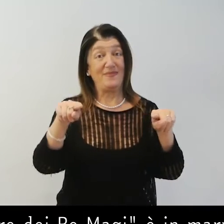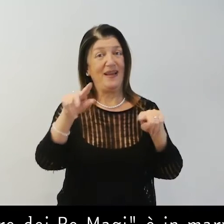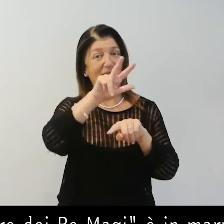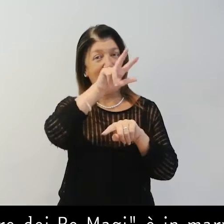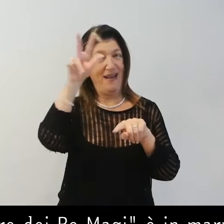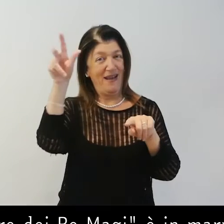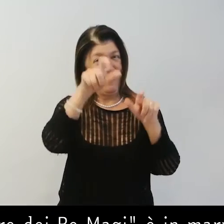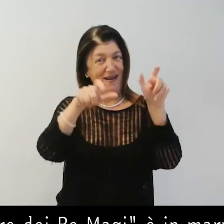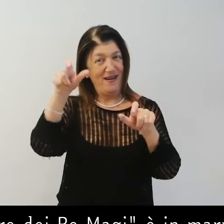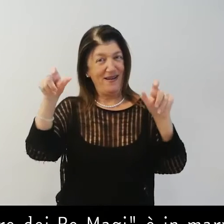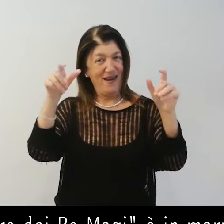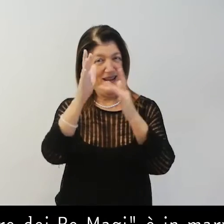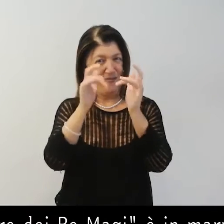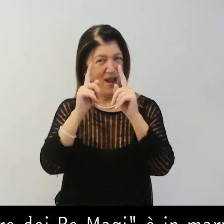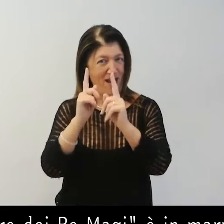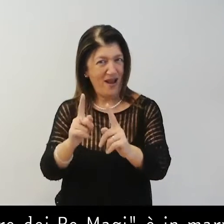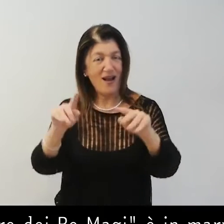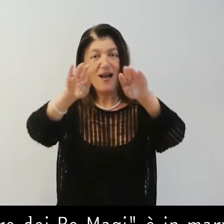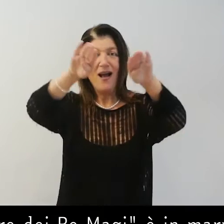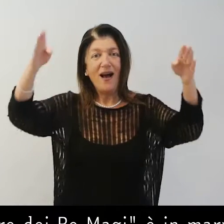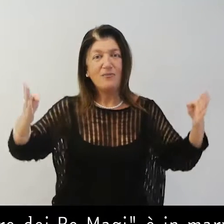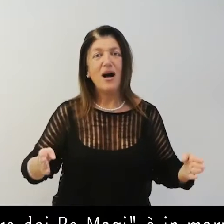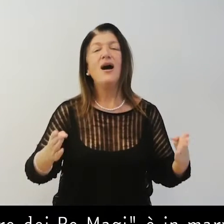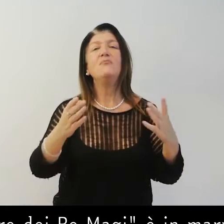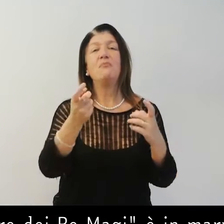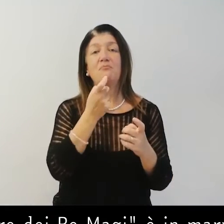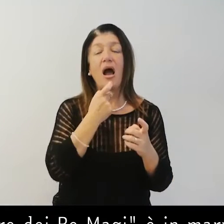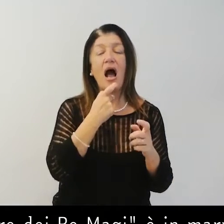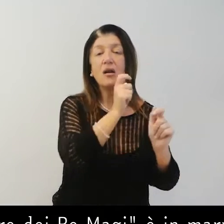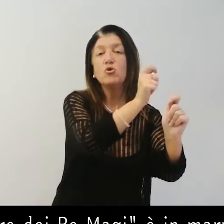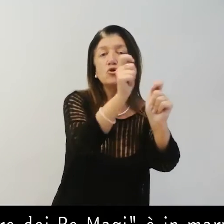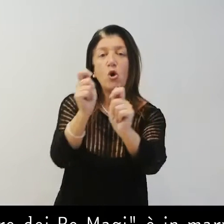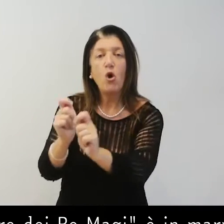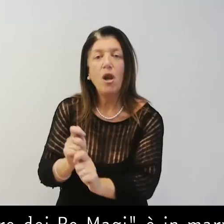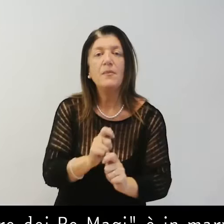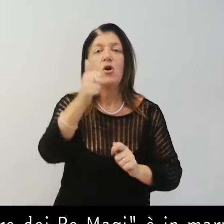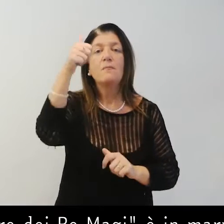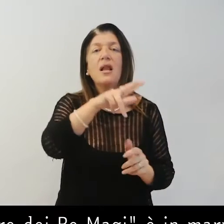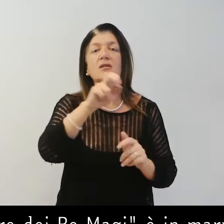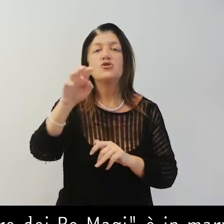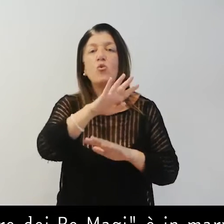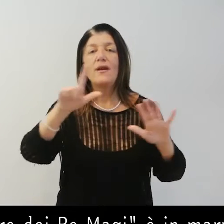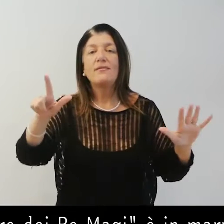La pala dell'altare dei Re Magi è in marmo, scolpita nel 1347